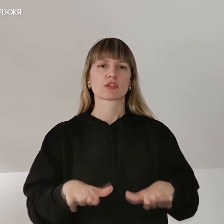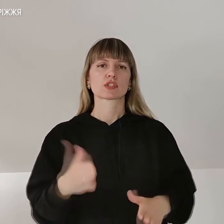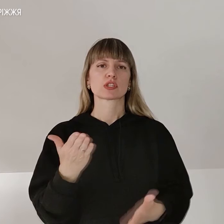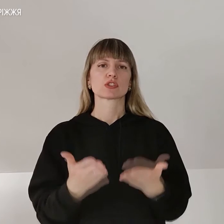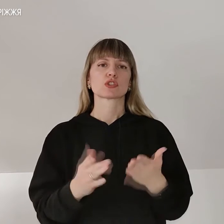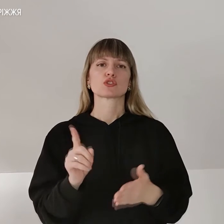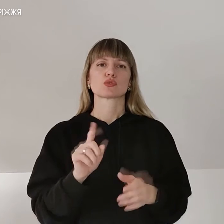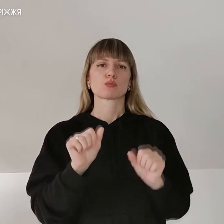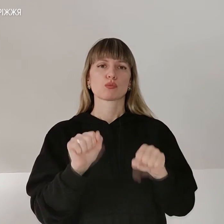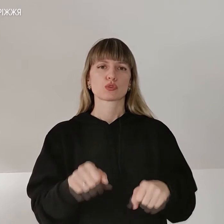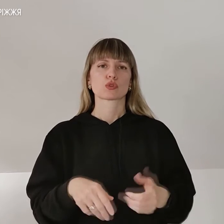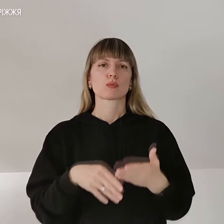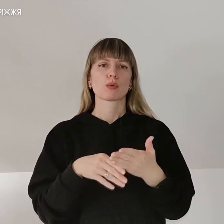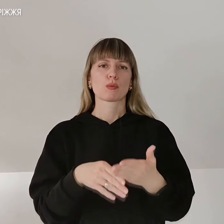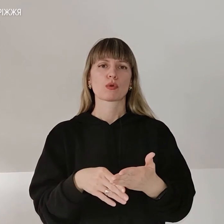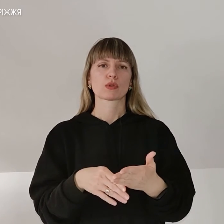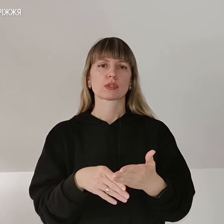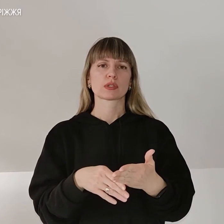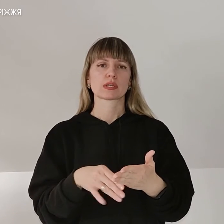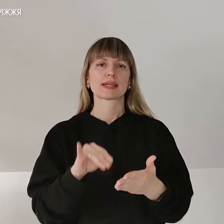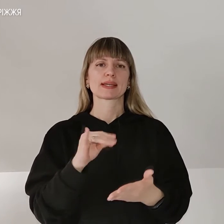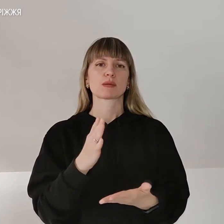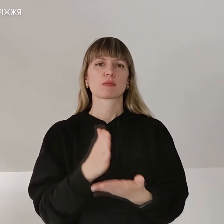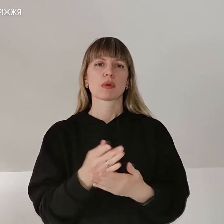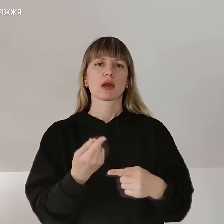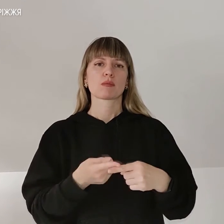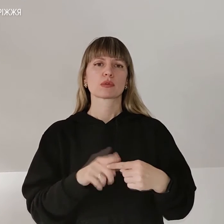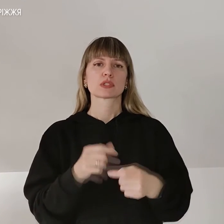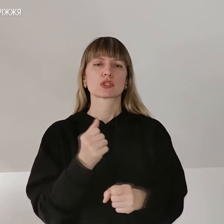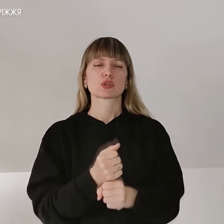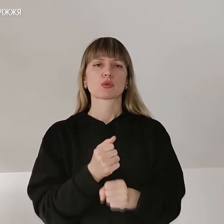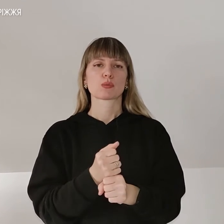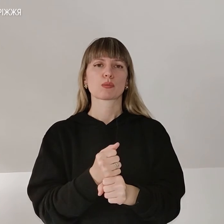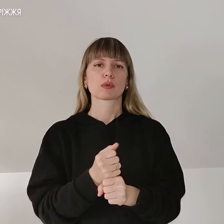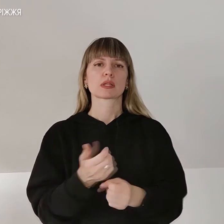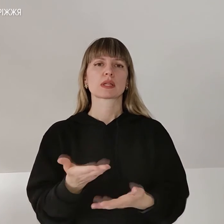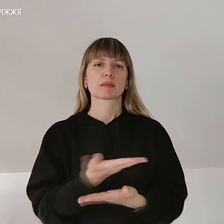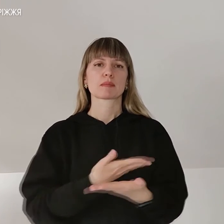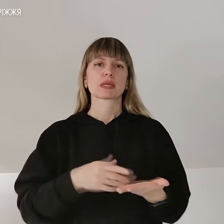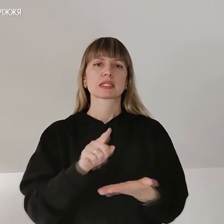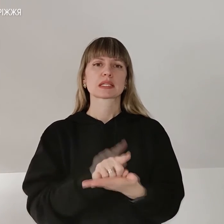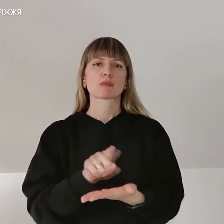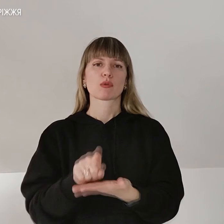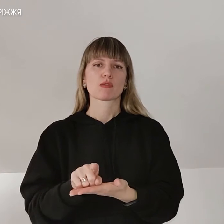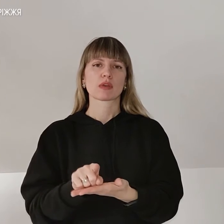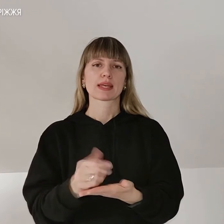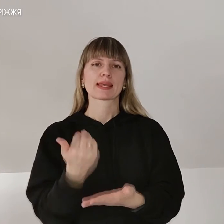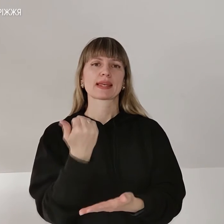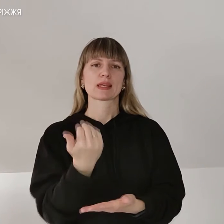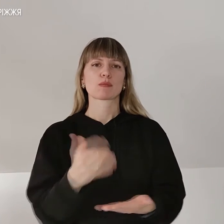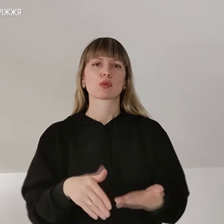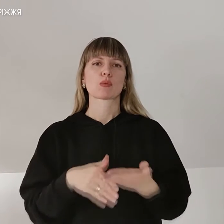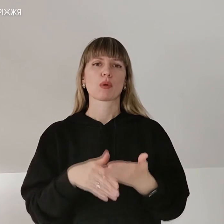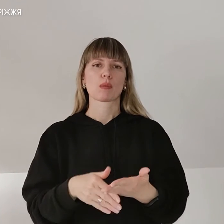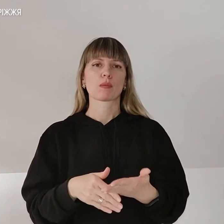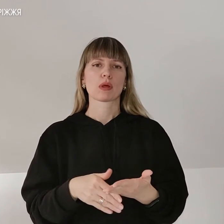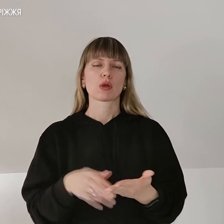чимось можемо допомогти, і маємо це зробити. Ми зобов'язані їм допомагати. Бо я вважаю, що